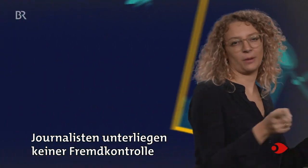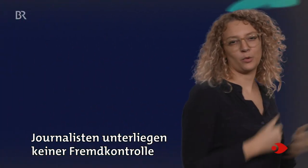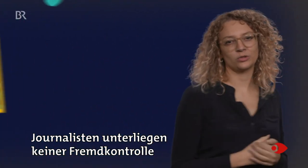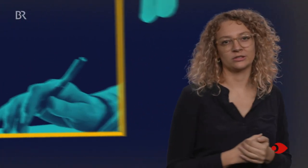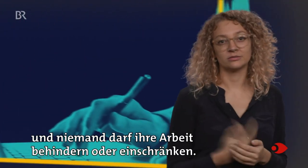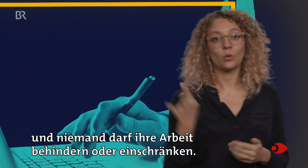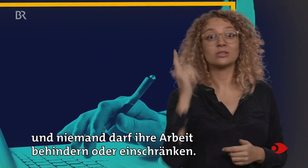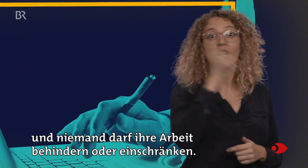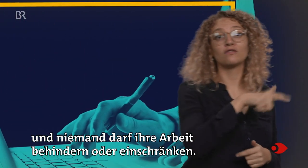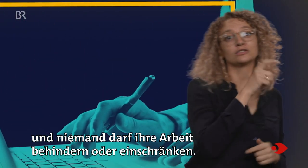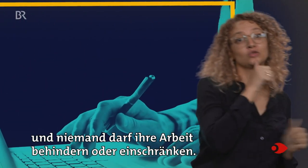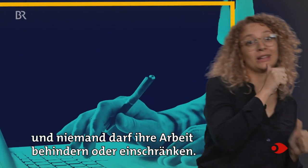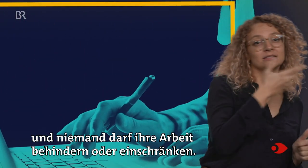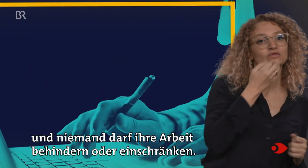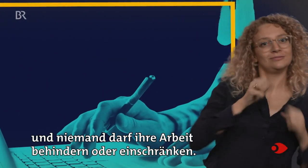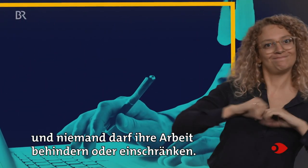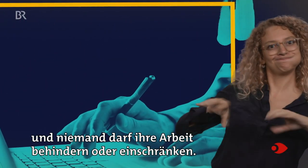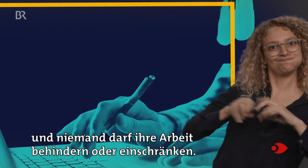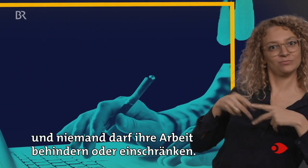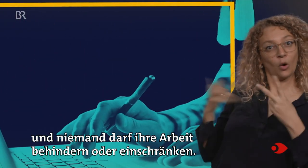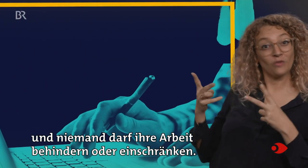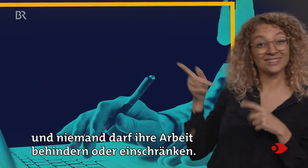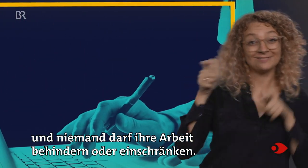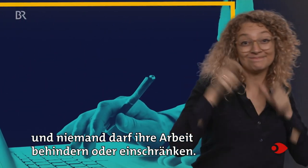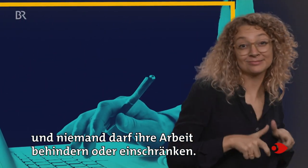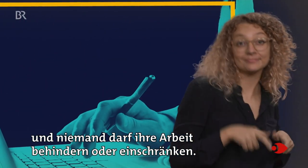Und niemand darf ihre Arbeit behindern oder einschränken.